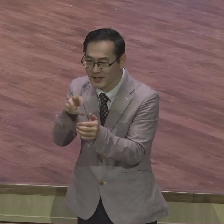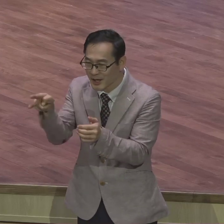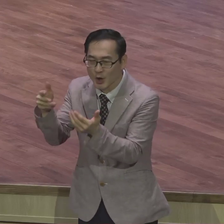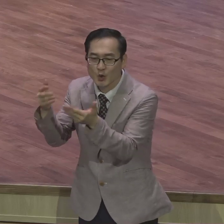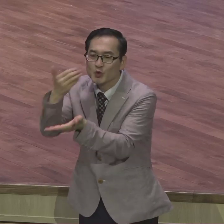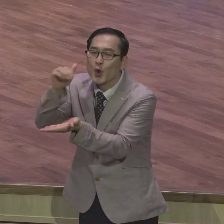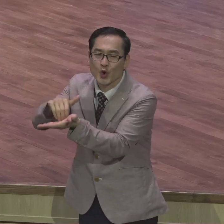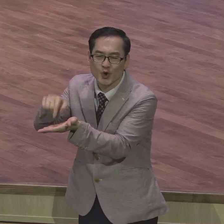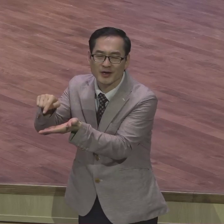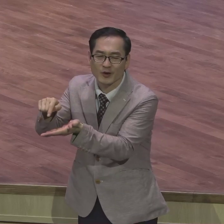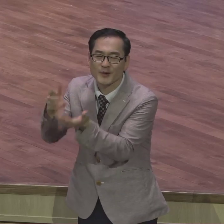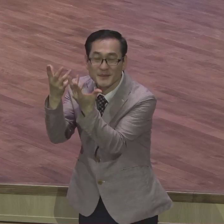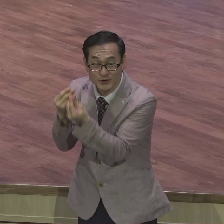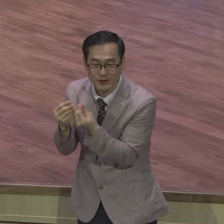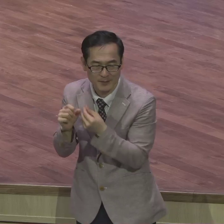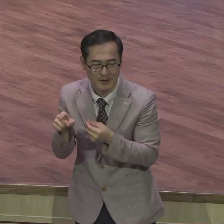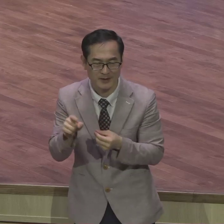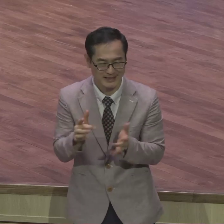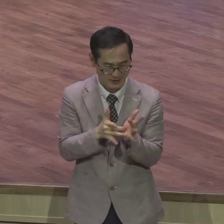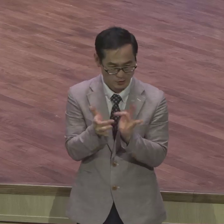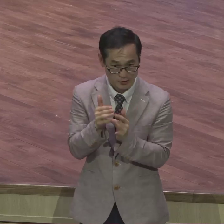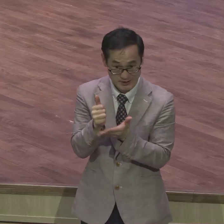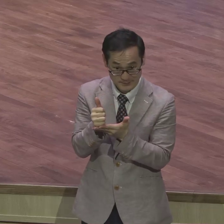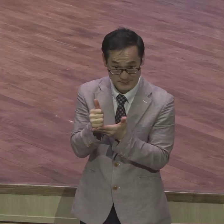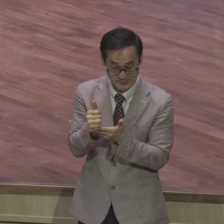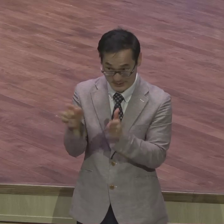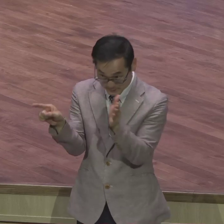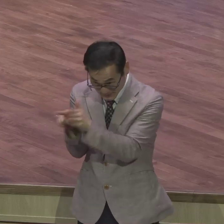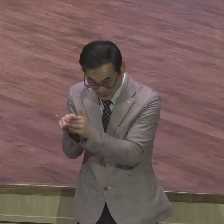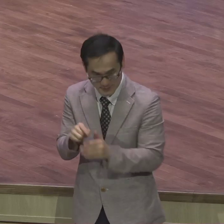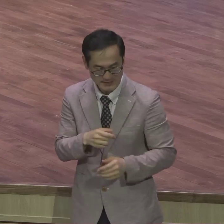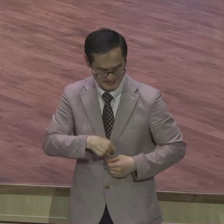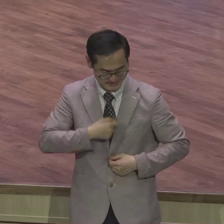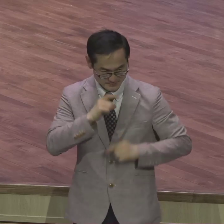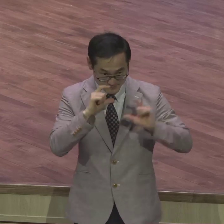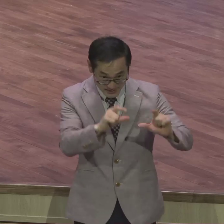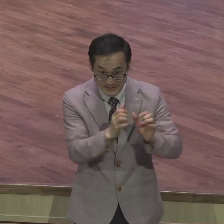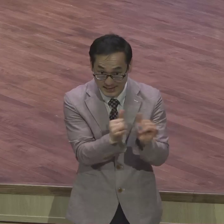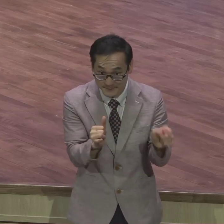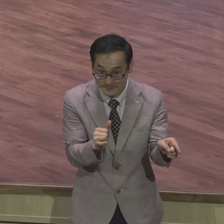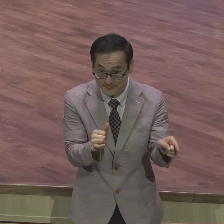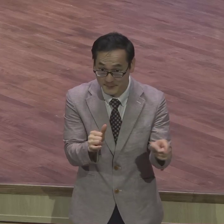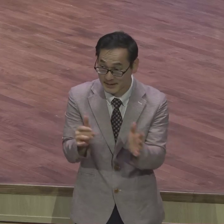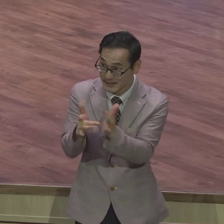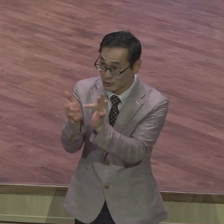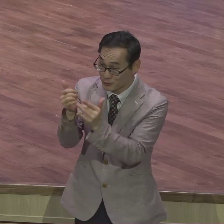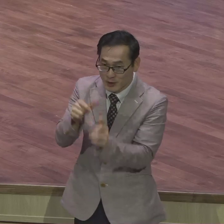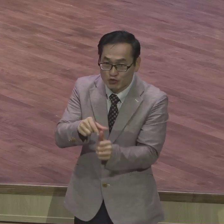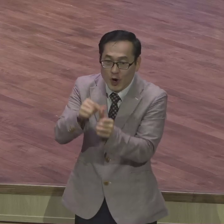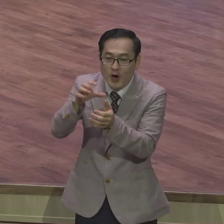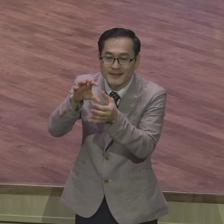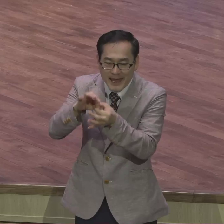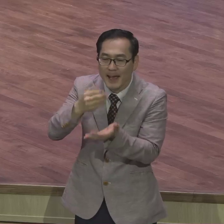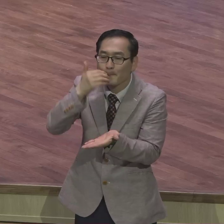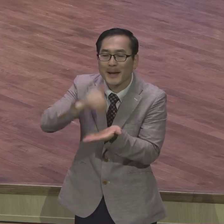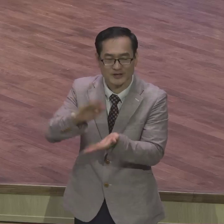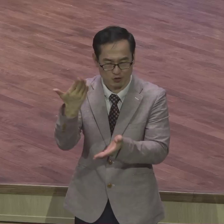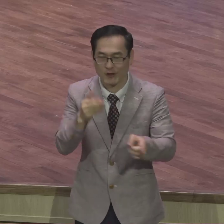그리스도를 믿음으로 어렵다 하심을 얻은 자에게는 예수님이 구원의 반식이 되지만은 예수 그리스도를